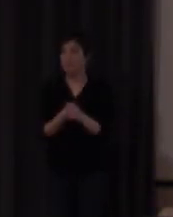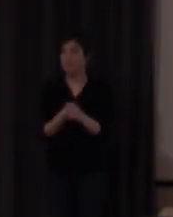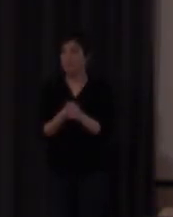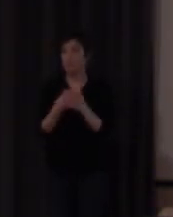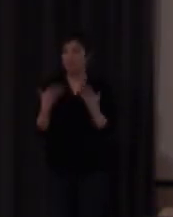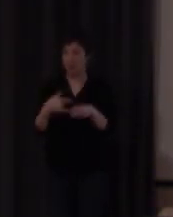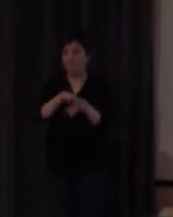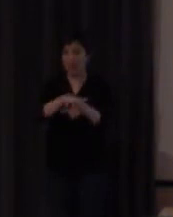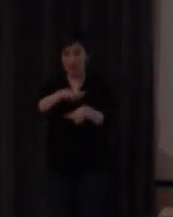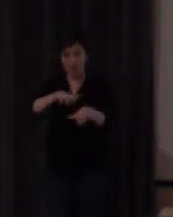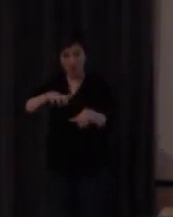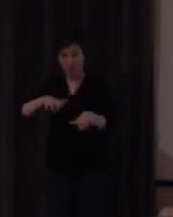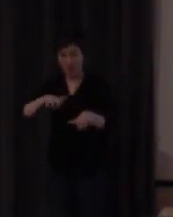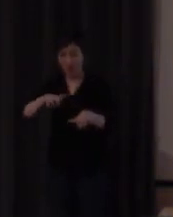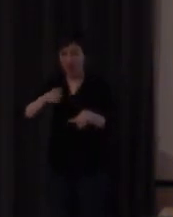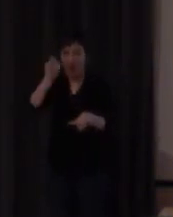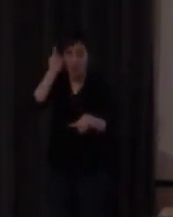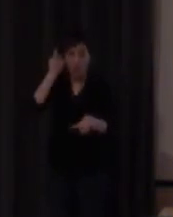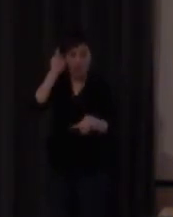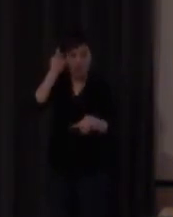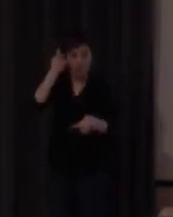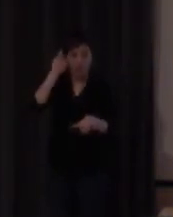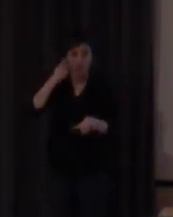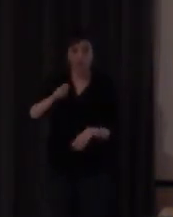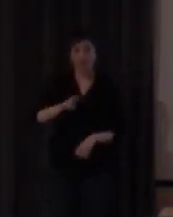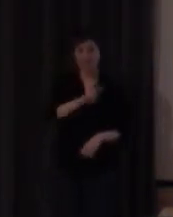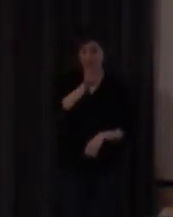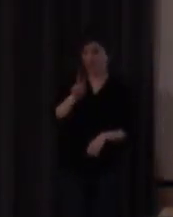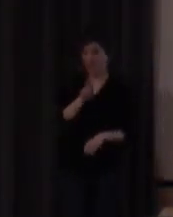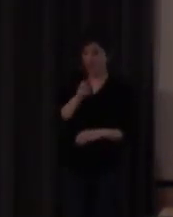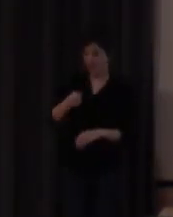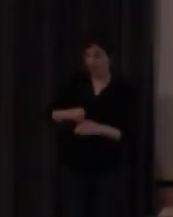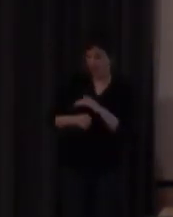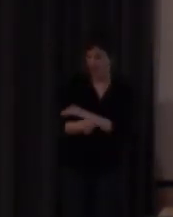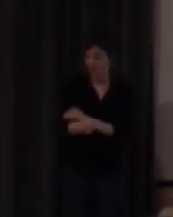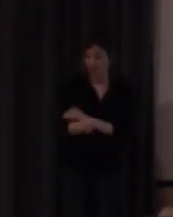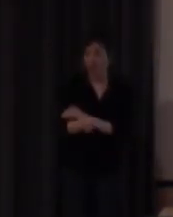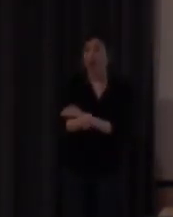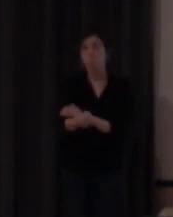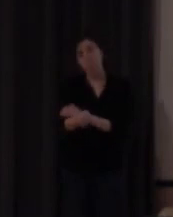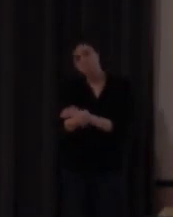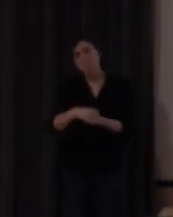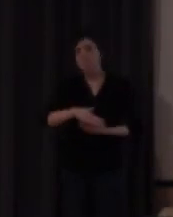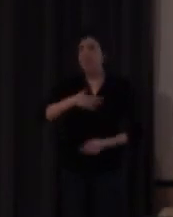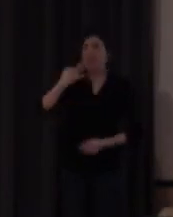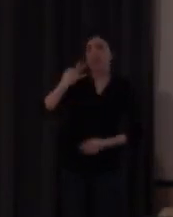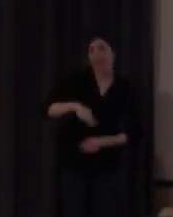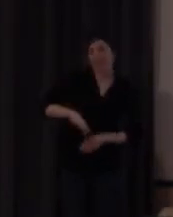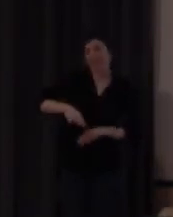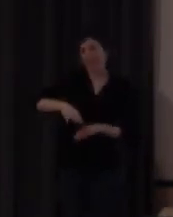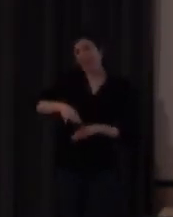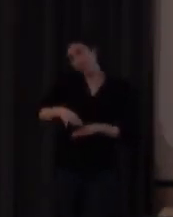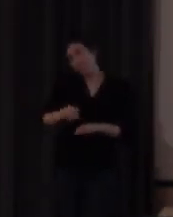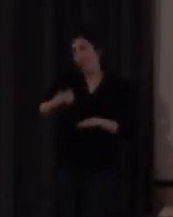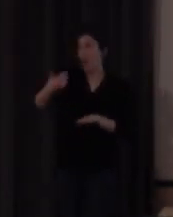la mayoría de estos alumnos llega a la secundaria con cierta capacidad limitada como les decía desde el